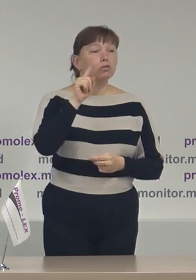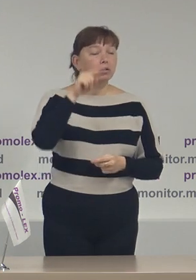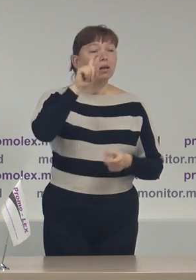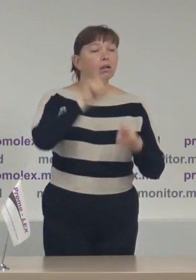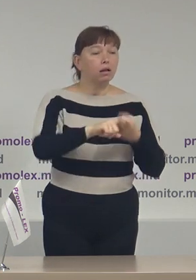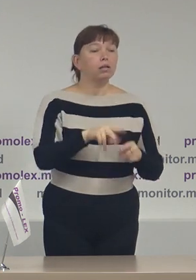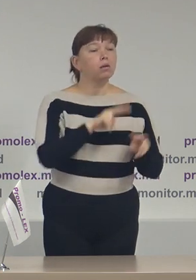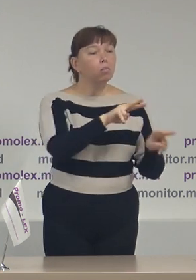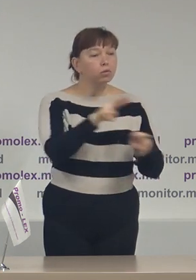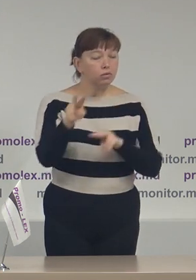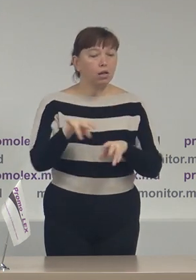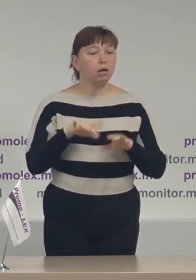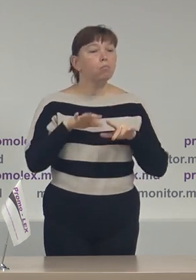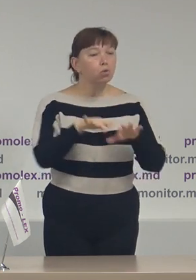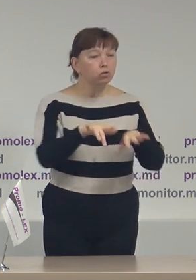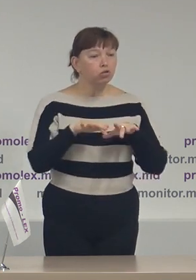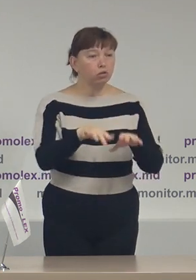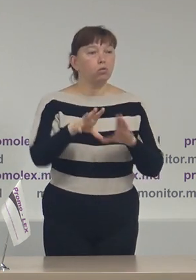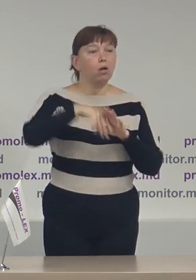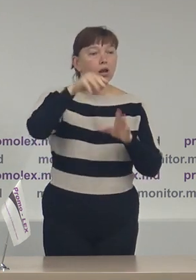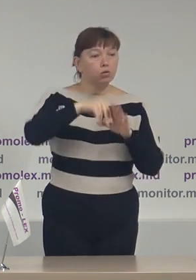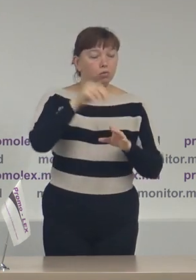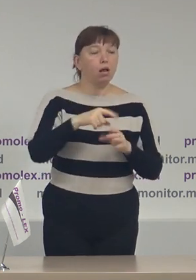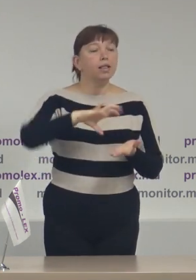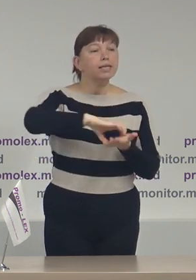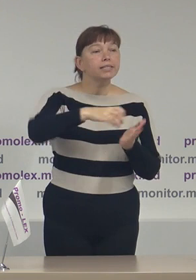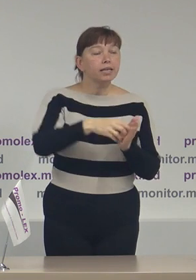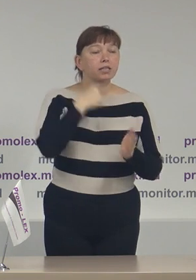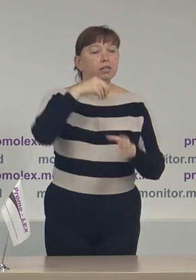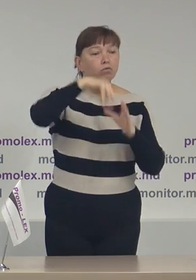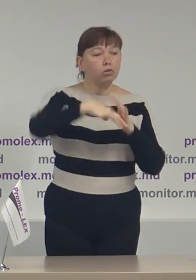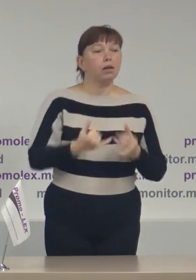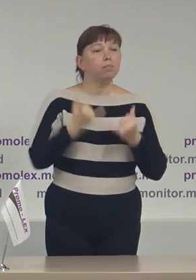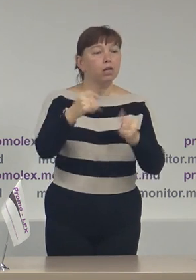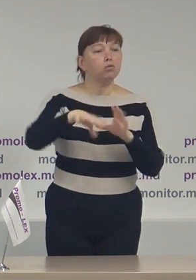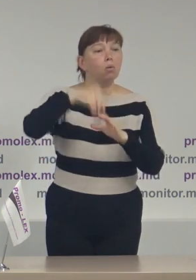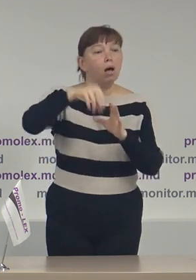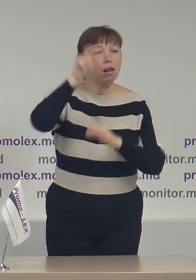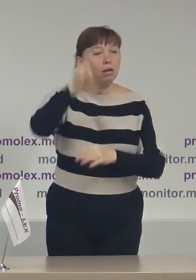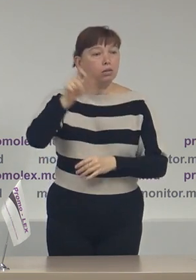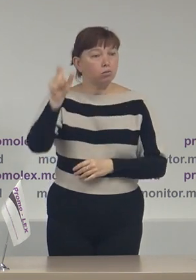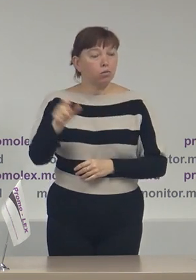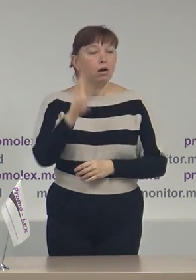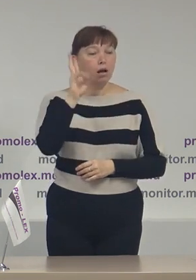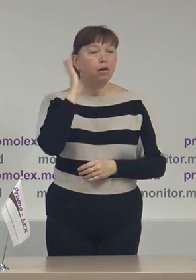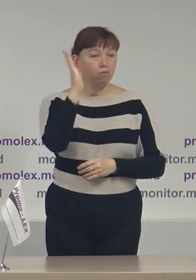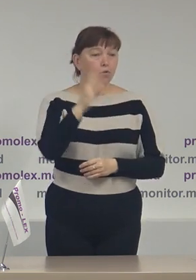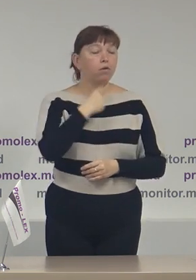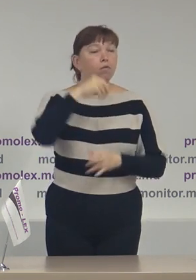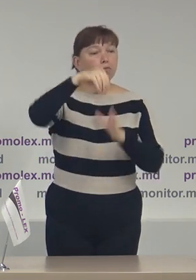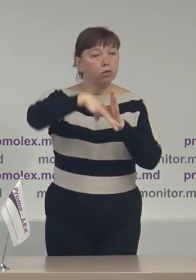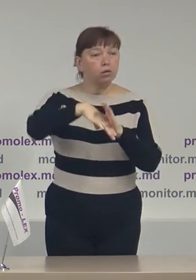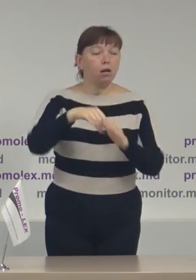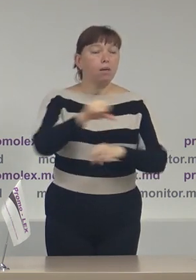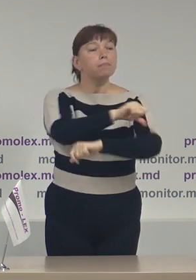procesului electoral în secțiile de votare constituite pentru alegătorii noștri, care vor exercita dreptul de